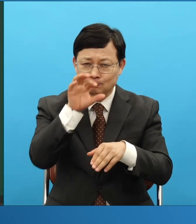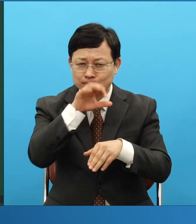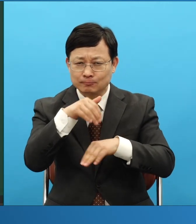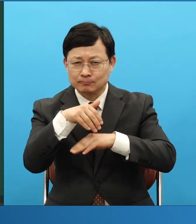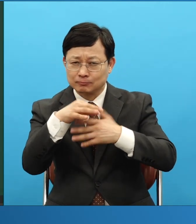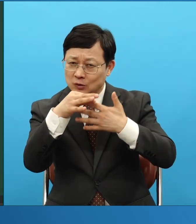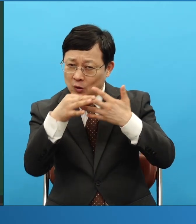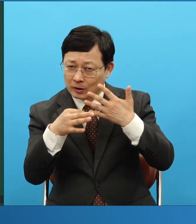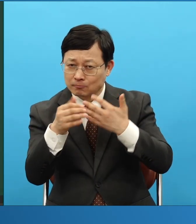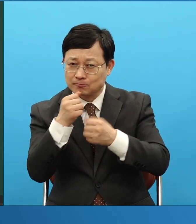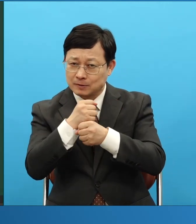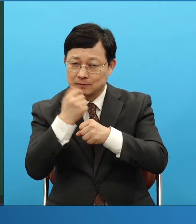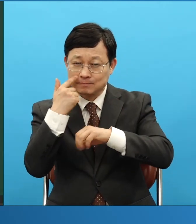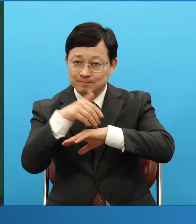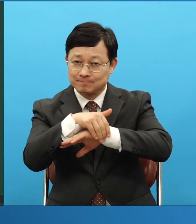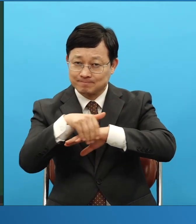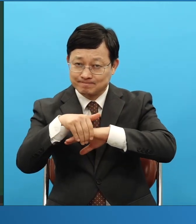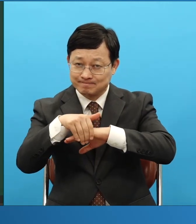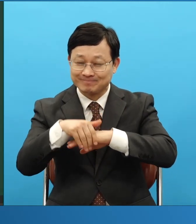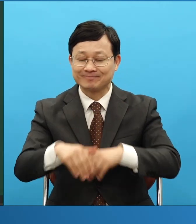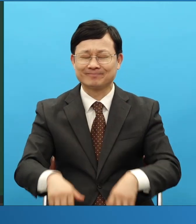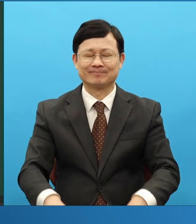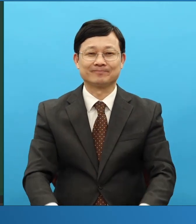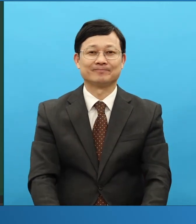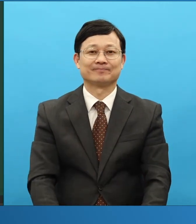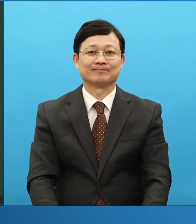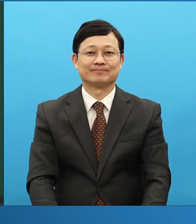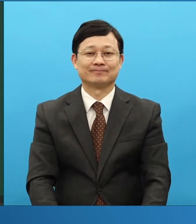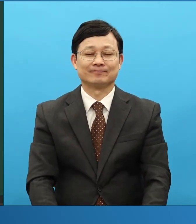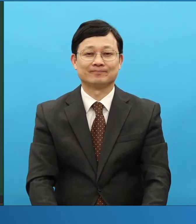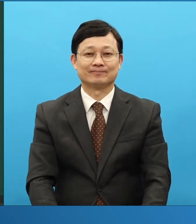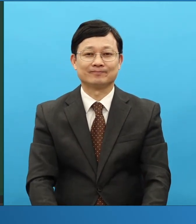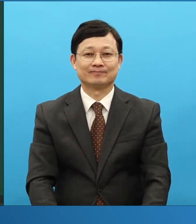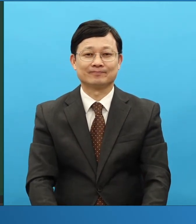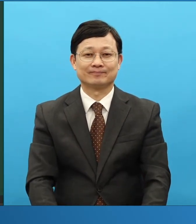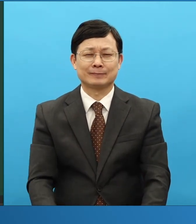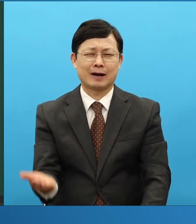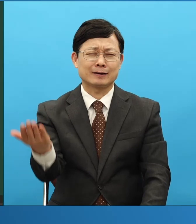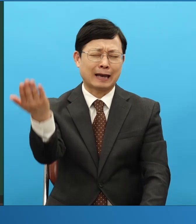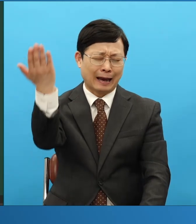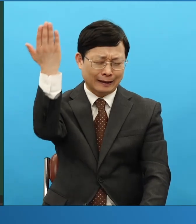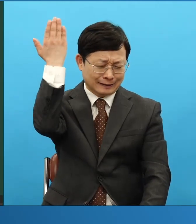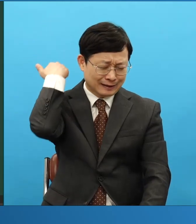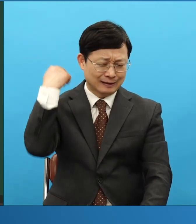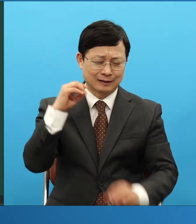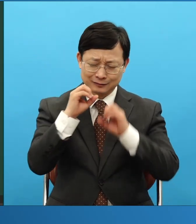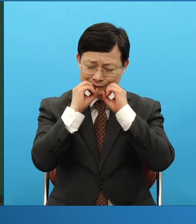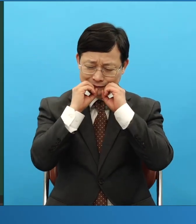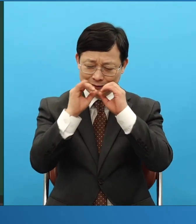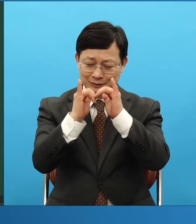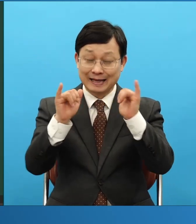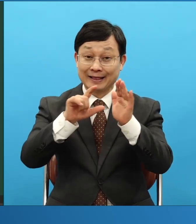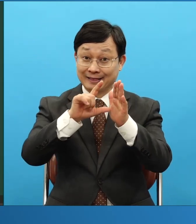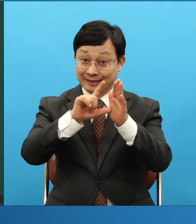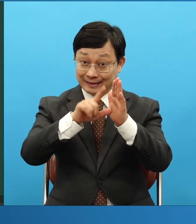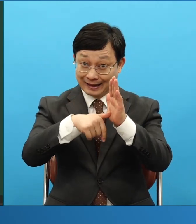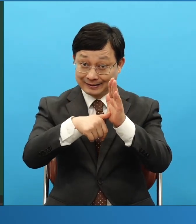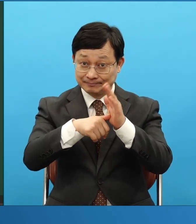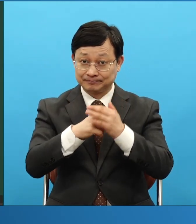제가 전도사람이 있을 때인데, 어떤 청년 한 명이 이 다리를, 이 한쪽 다리를